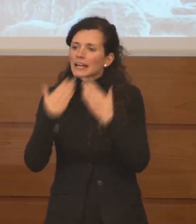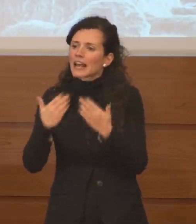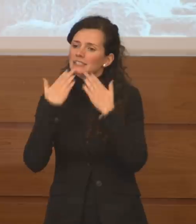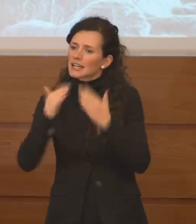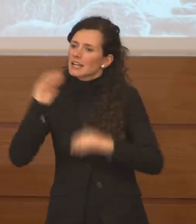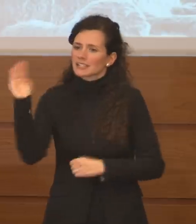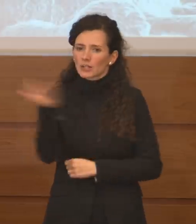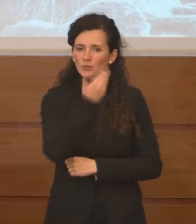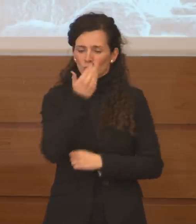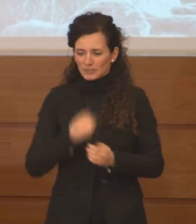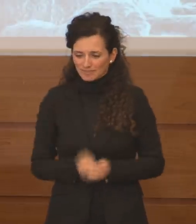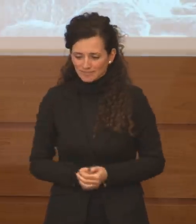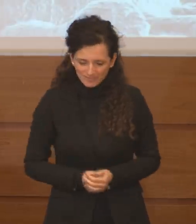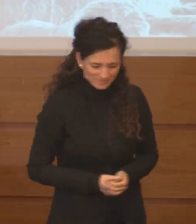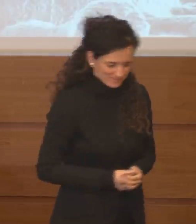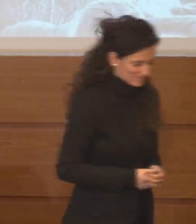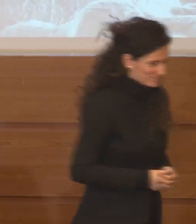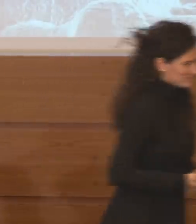grazie a tutti.